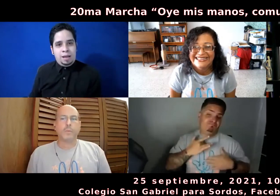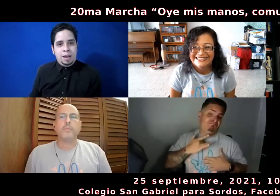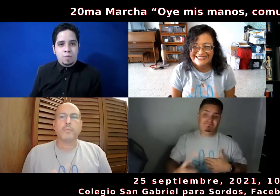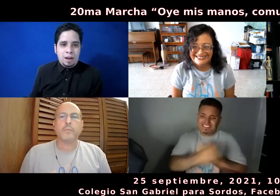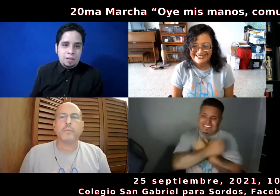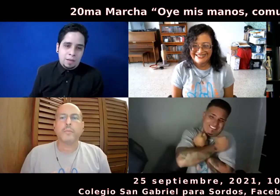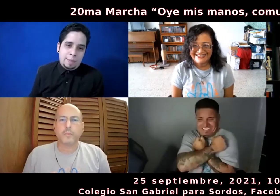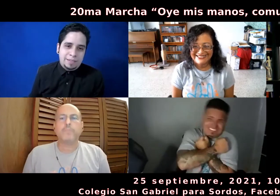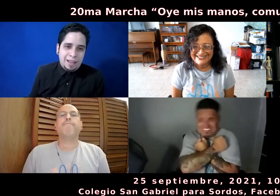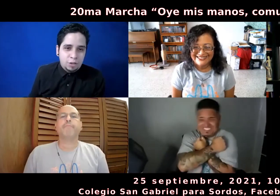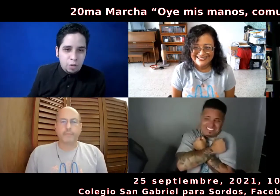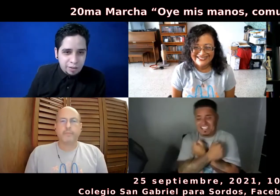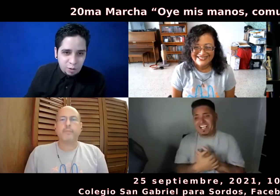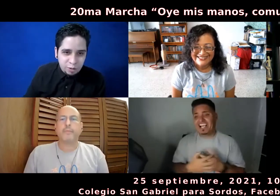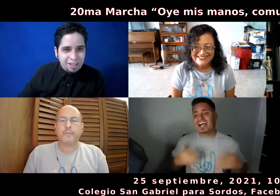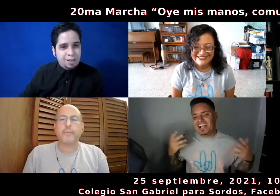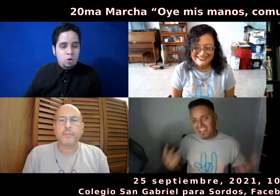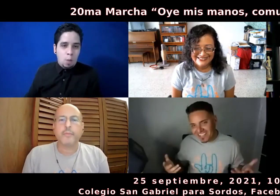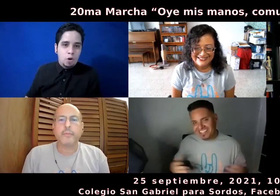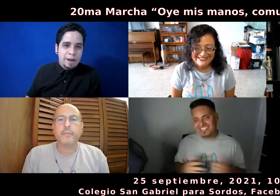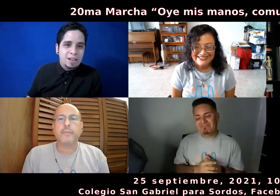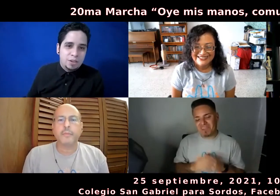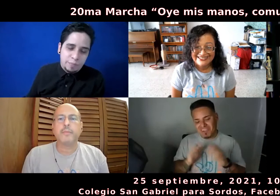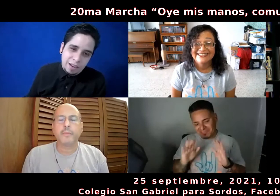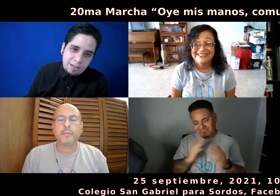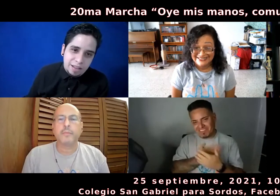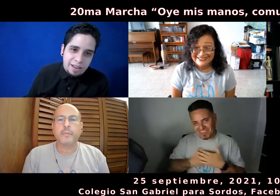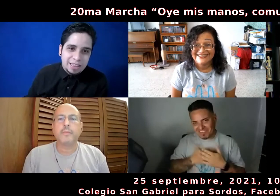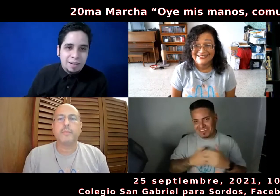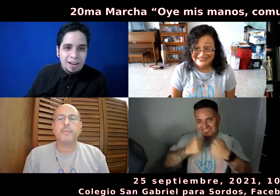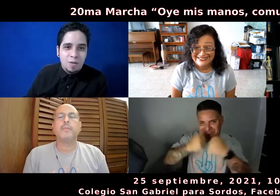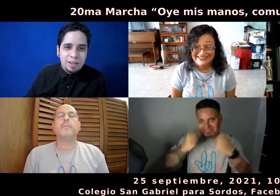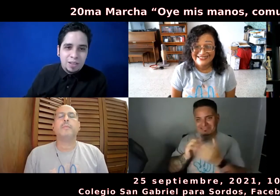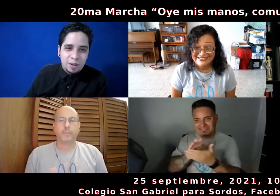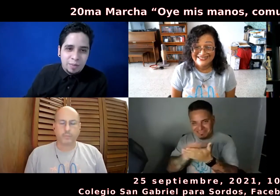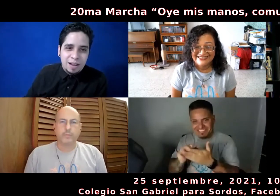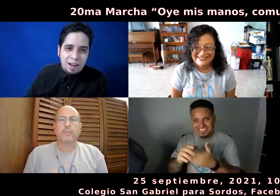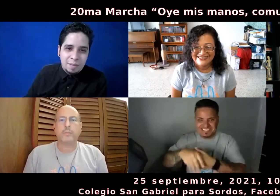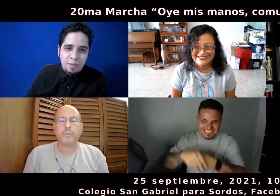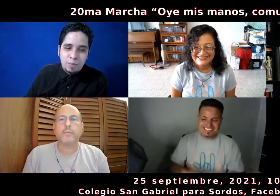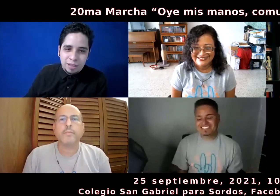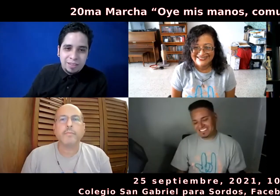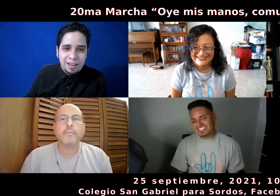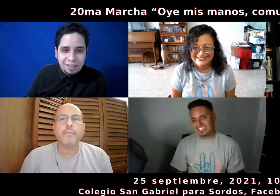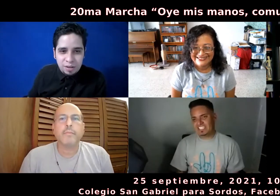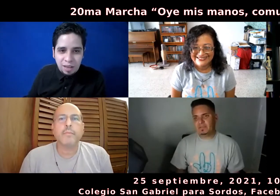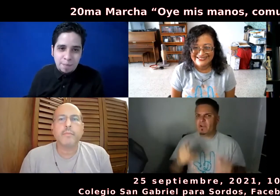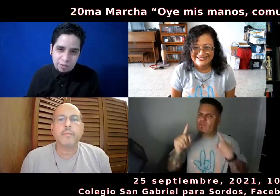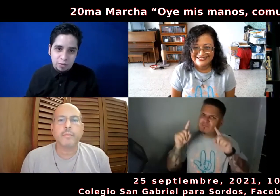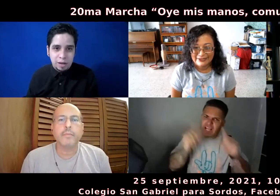Queremos, ¿verdad? Apreciar y todo eso, encontrarnos, estamos locos por vernos, y pues, este va a ser el momento, pero bueno, ahora mismo es importante seguir la seguridad y el proceso, ¿verdad?